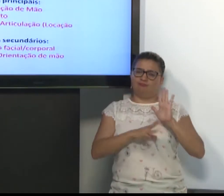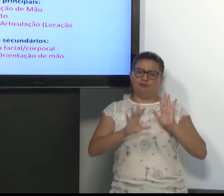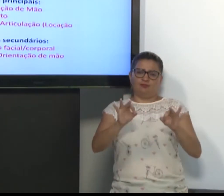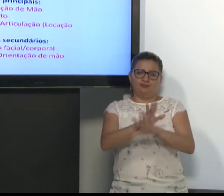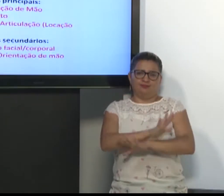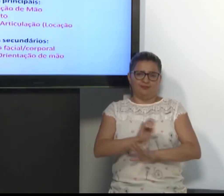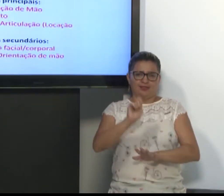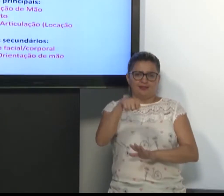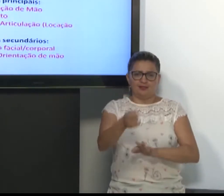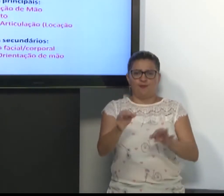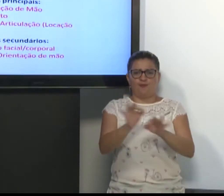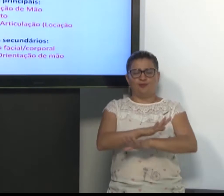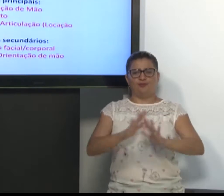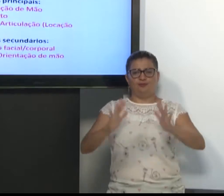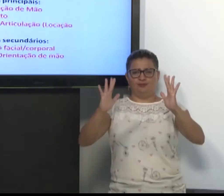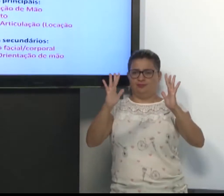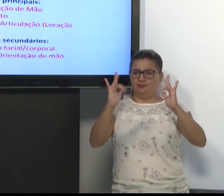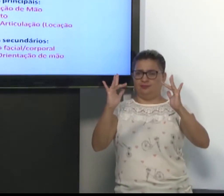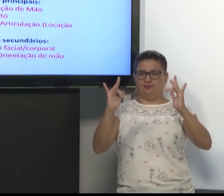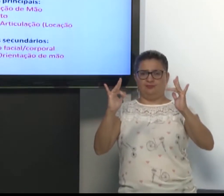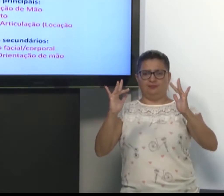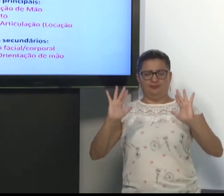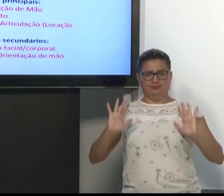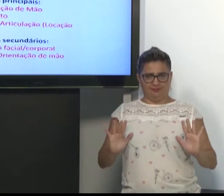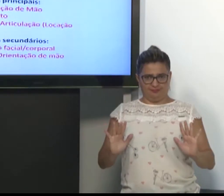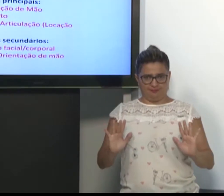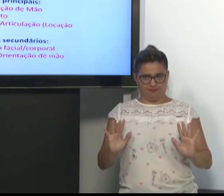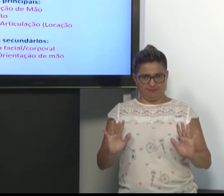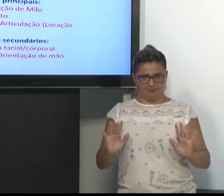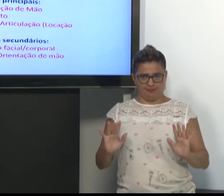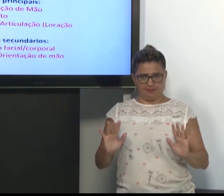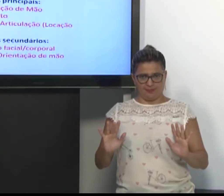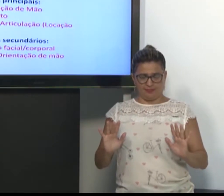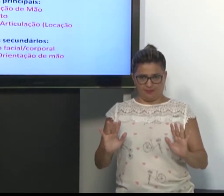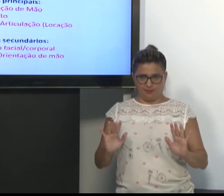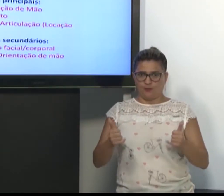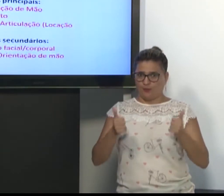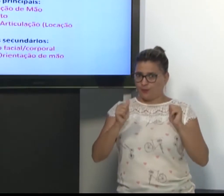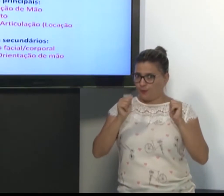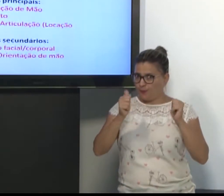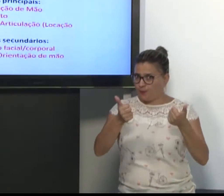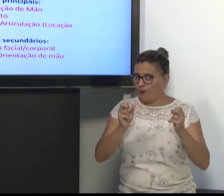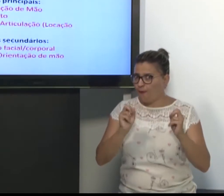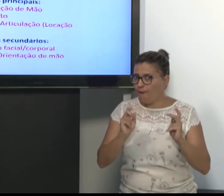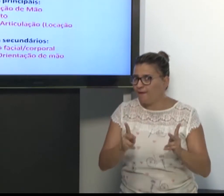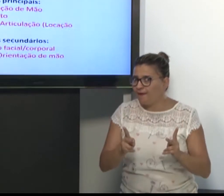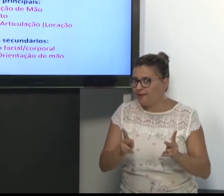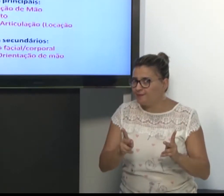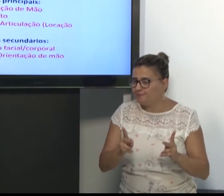preciso se usar os parâmetros corretos. Para sinalizar corretamente. Ok? Então, vamos continuar.